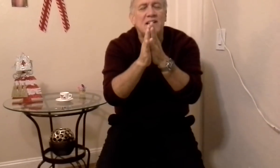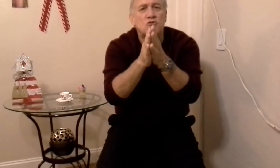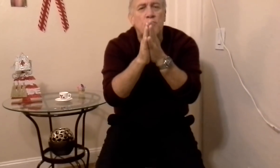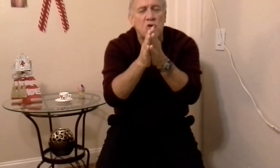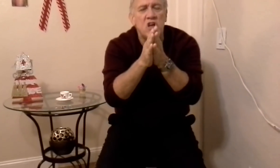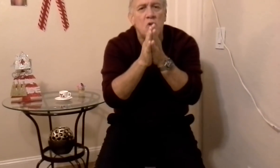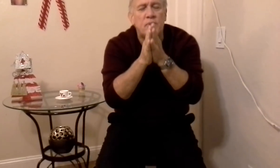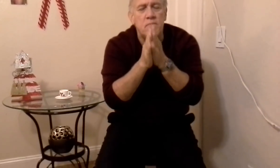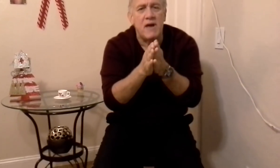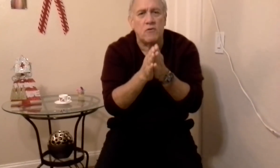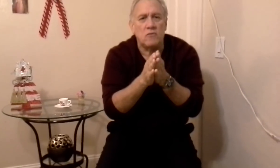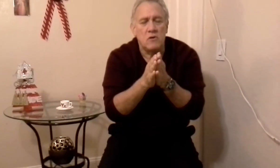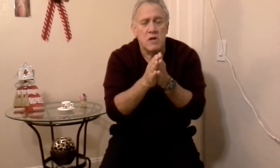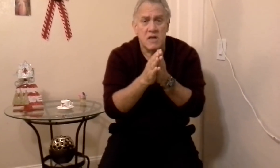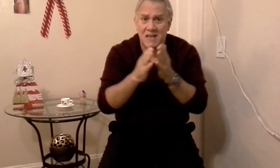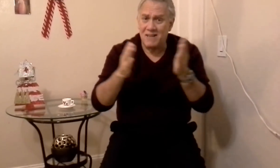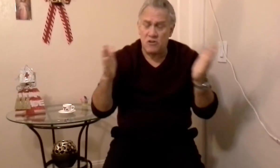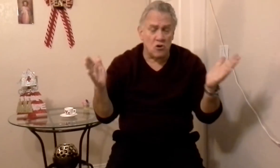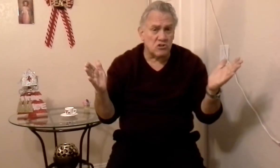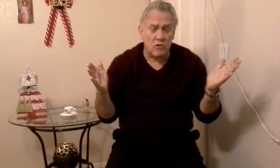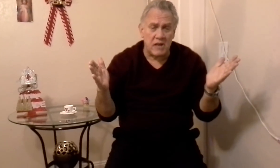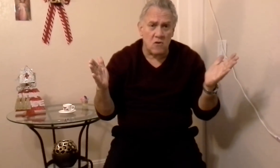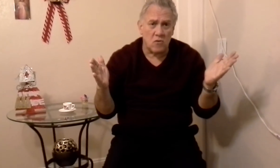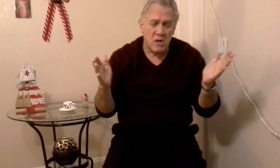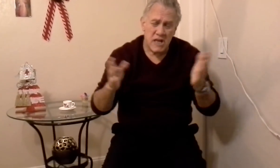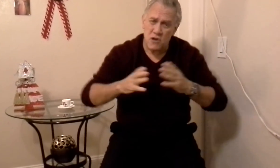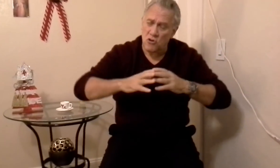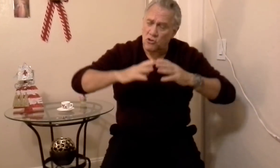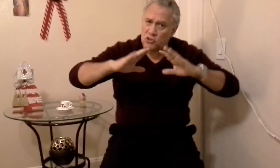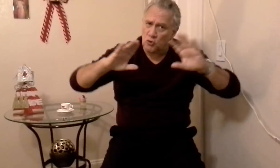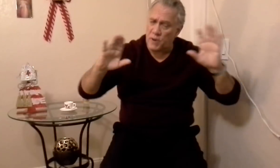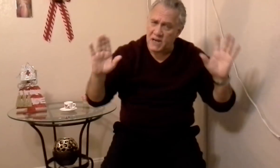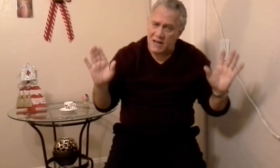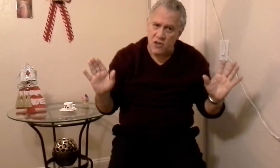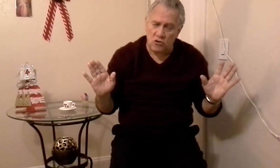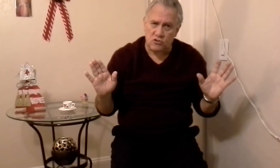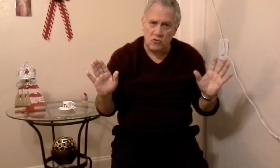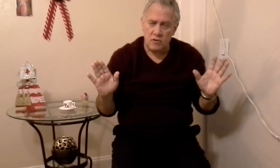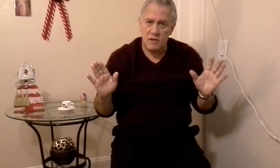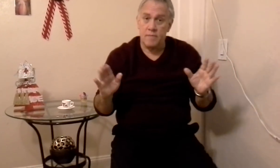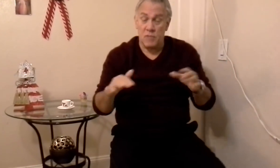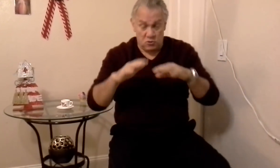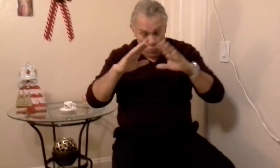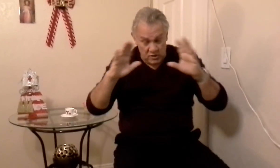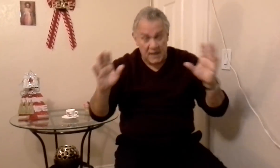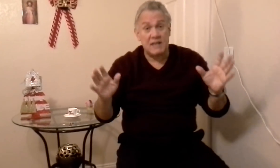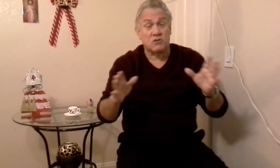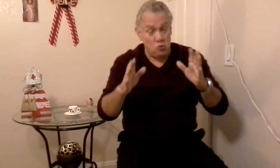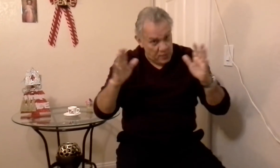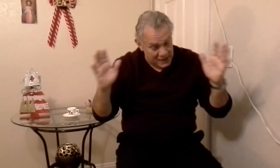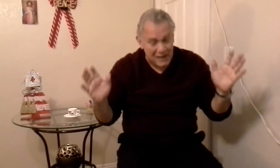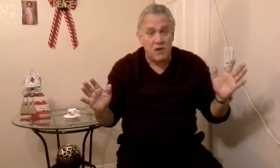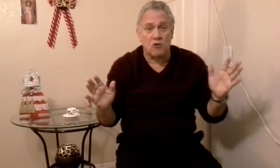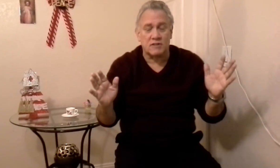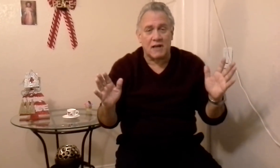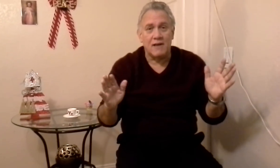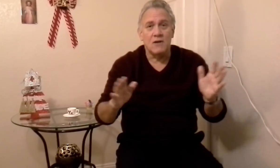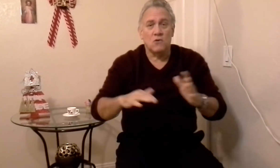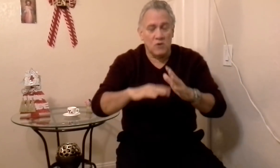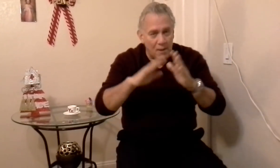en su prójimo primero, Dios lo dijo, y yo no soy súper religioso, mi esposa es súper religiosa, una